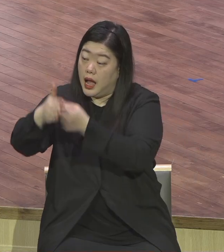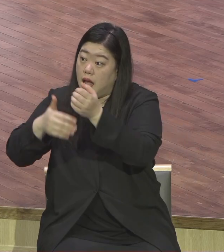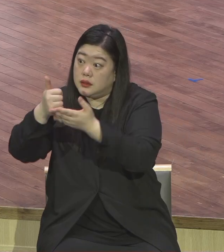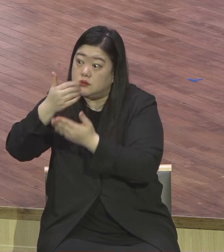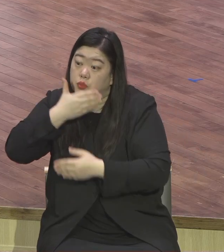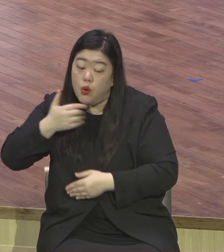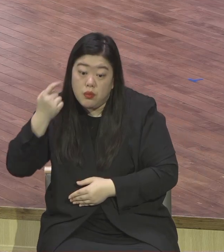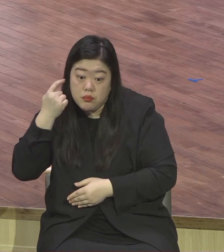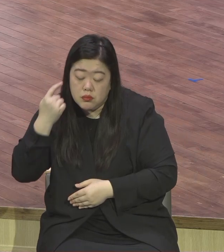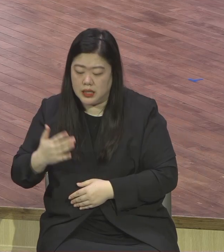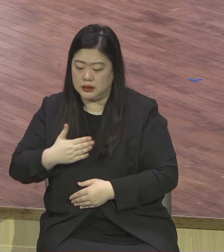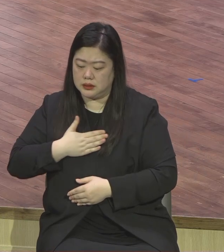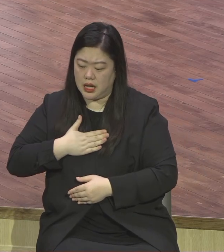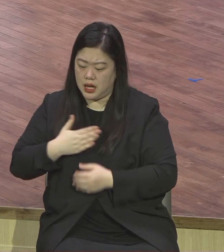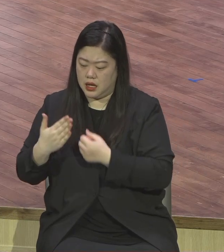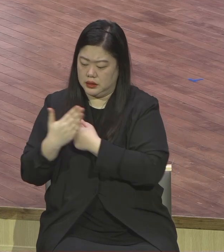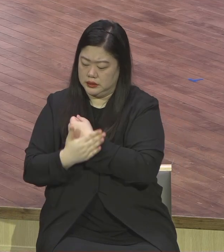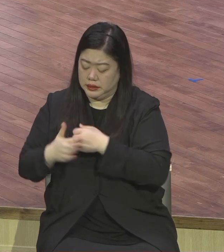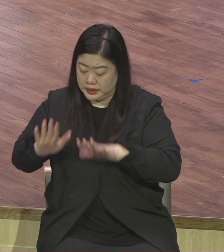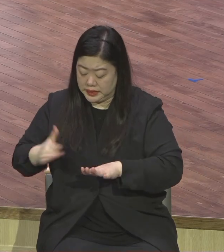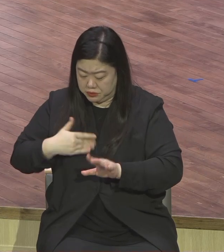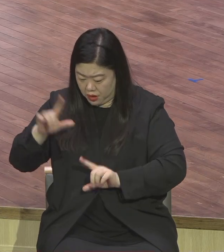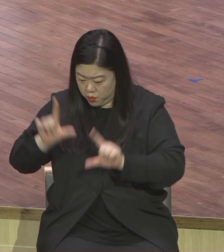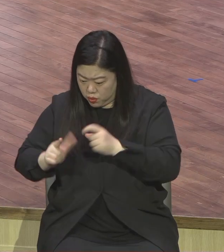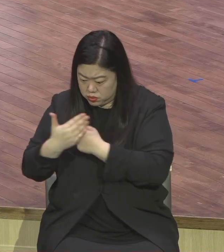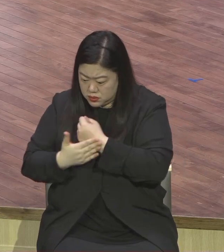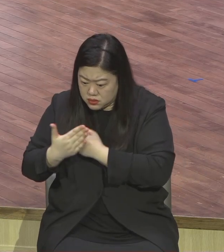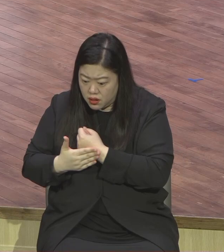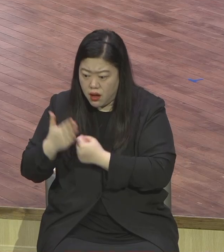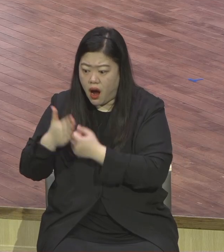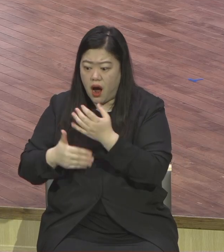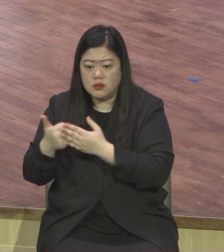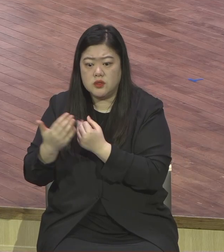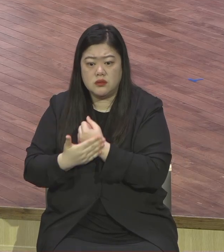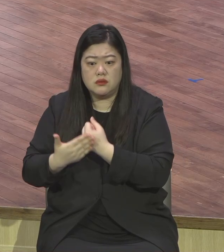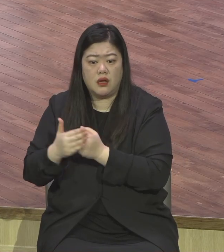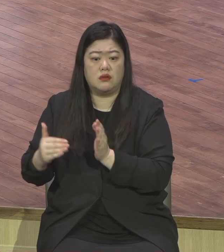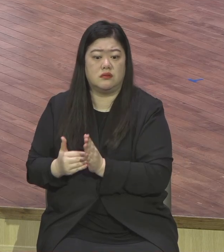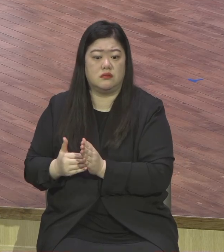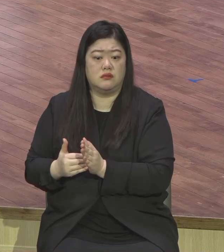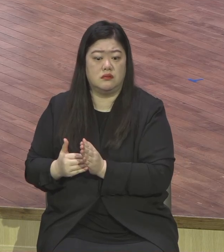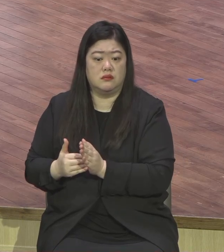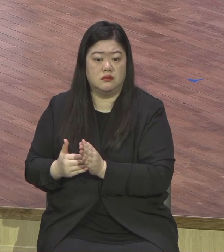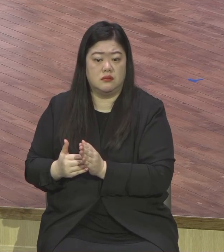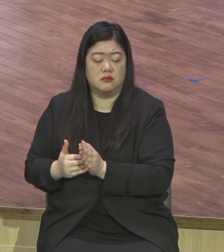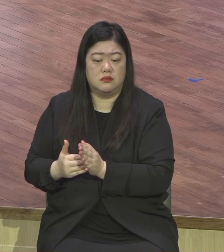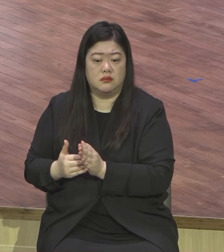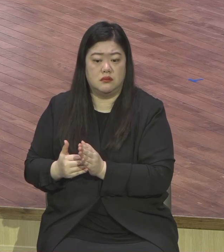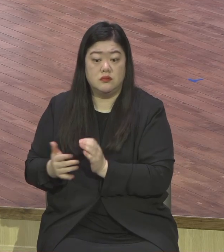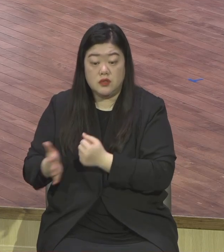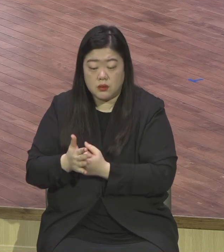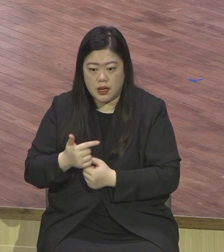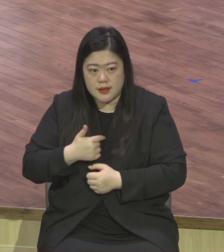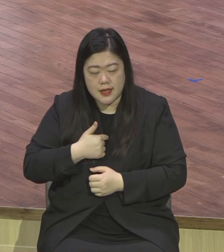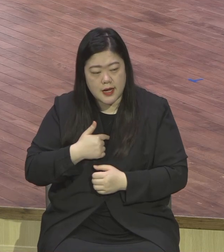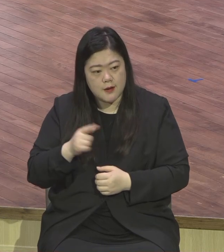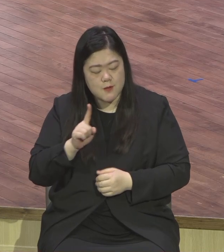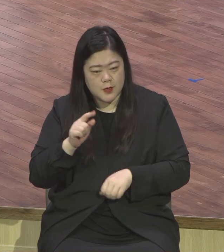은혜라. 이게 복음이에요. 주장할 거 없어. 목에 힘줄 거 없어. 판단할 거